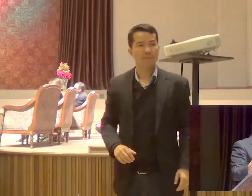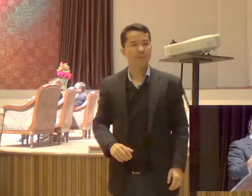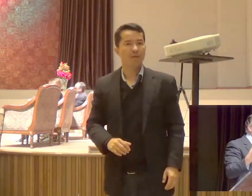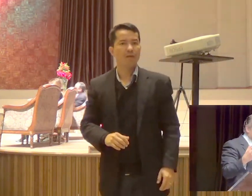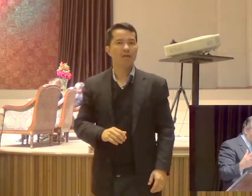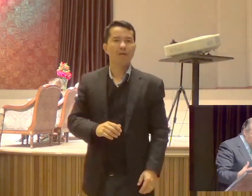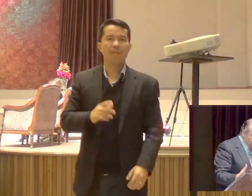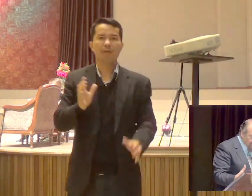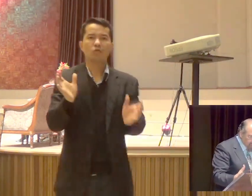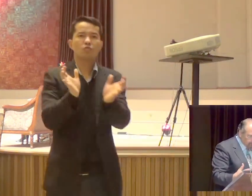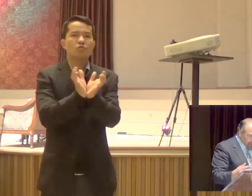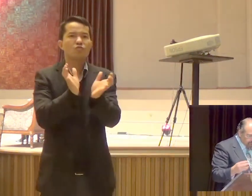diz Vigiai